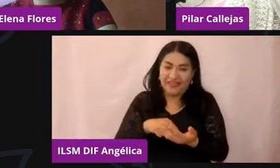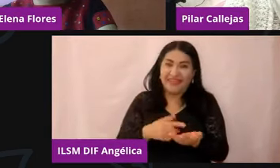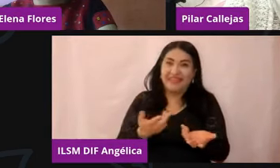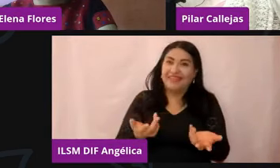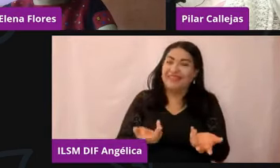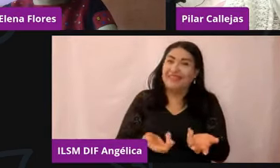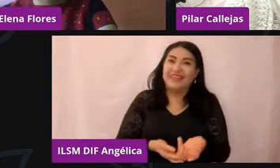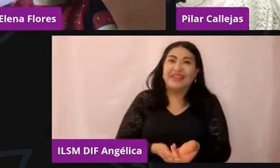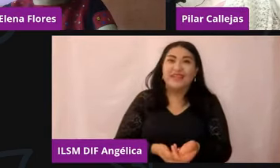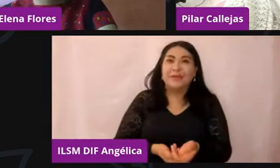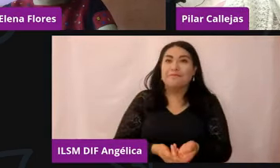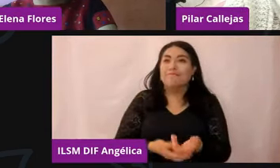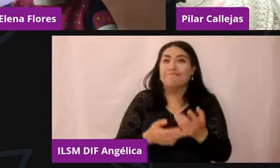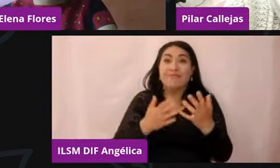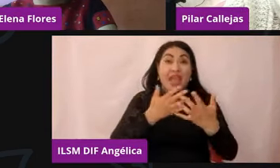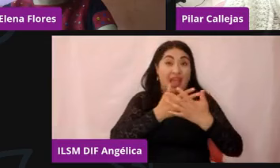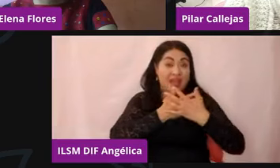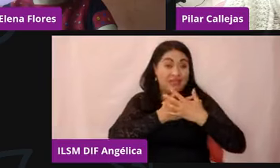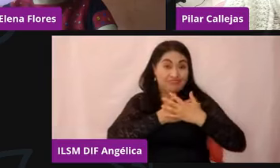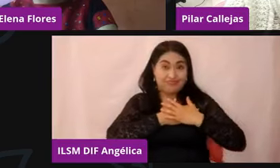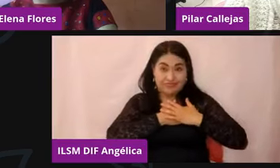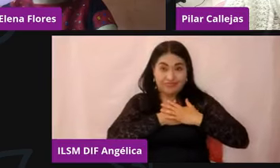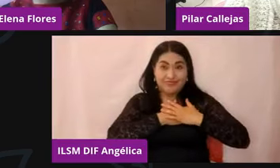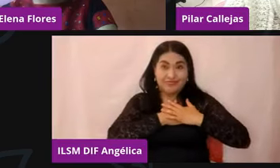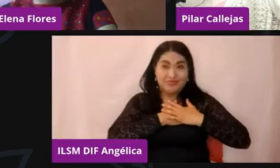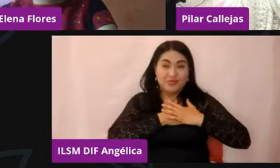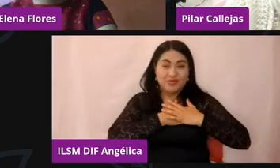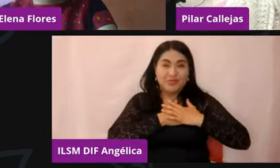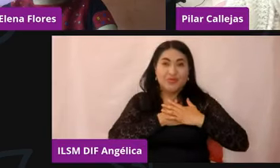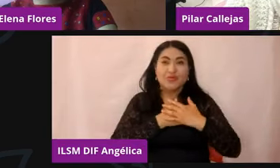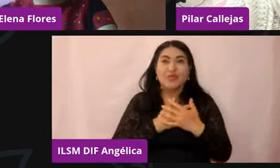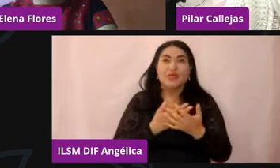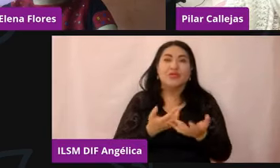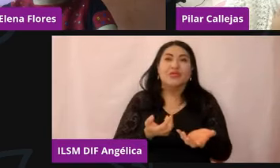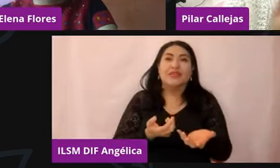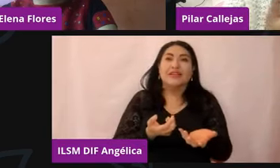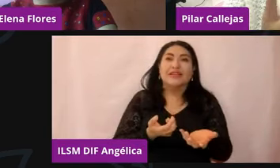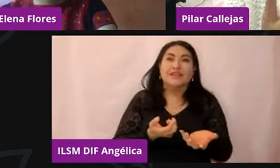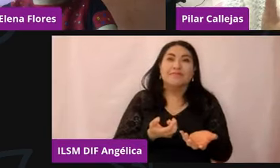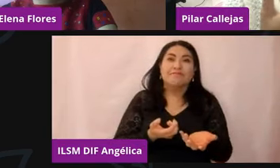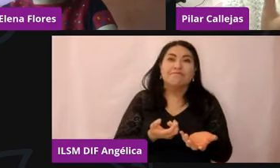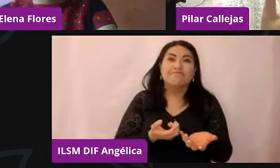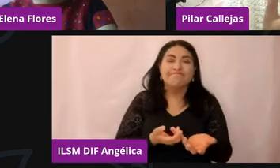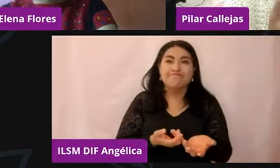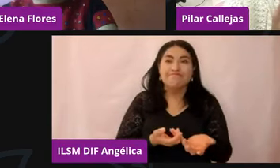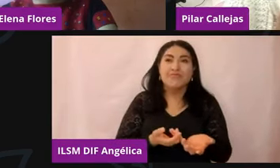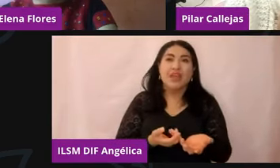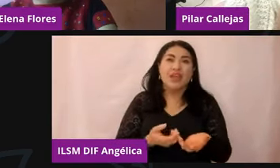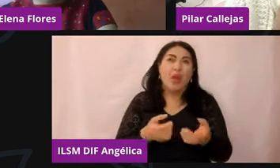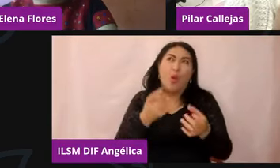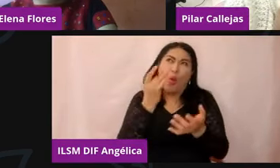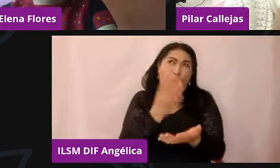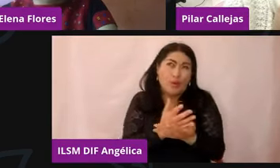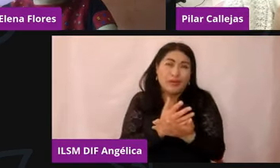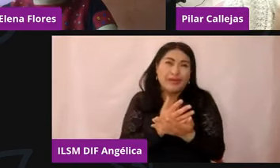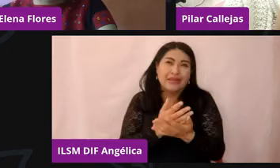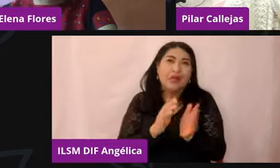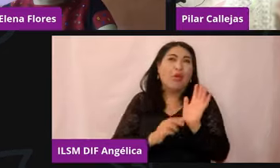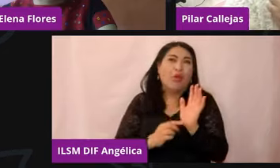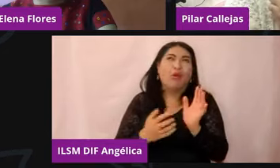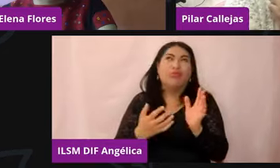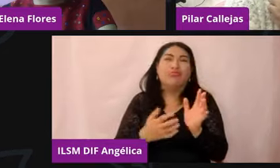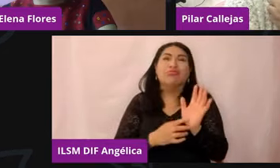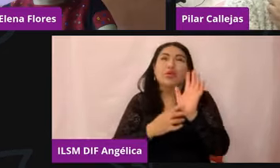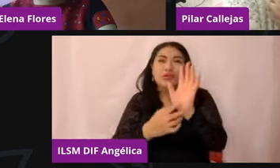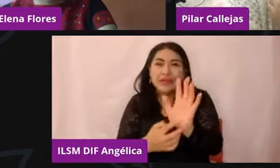el amor o el vínculo, por así decirlo, no solo se da en una cuestión de abrazos, en una cuestión de